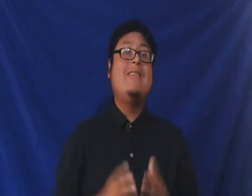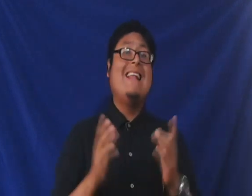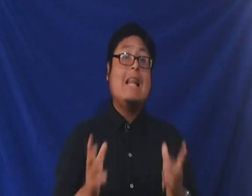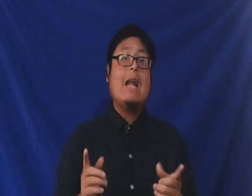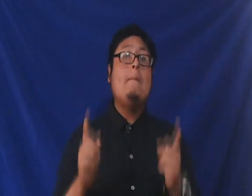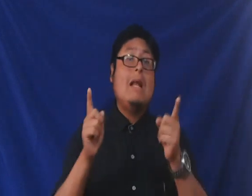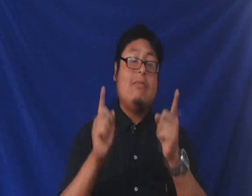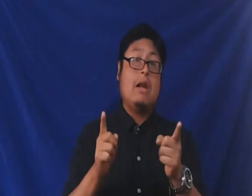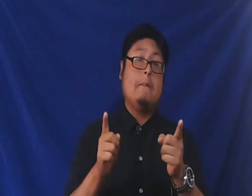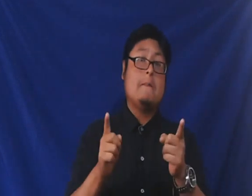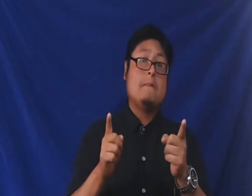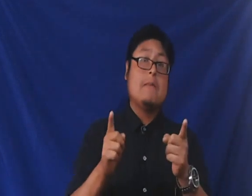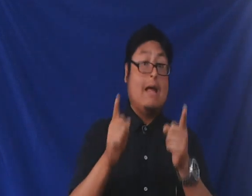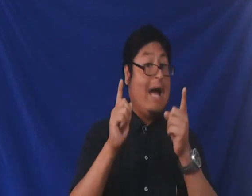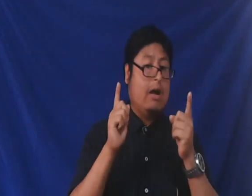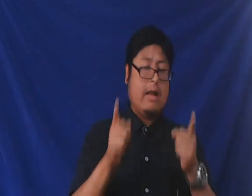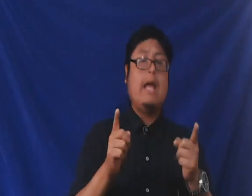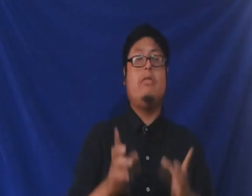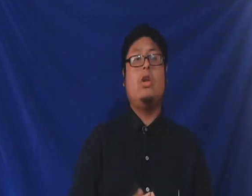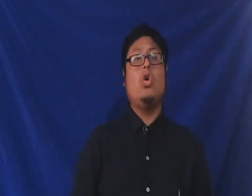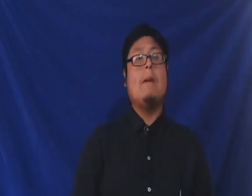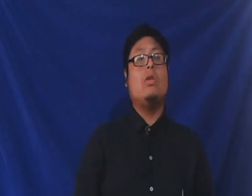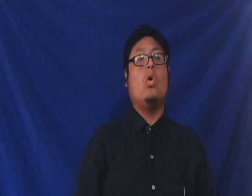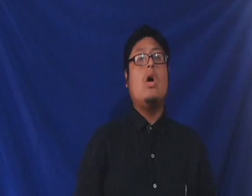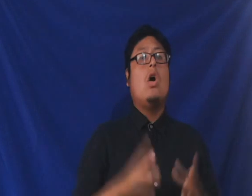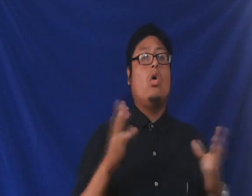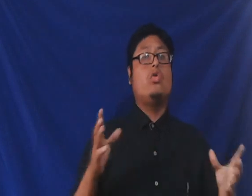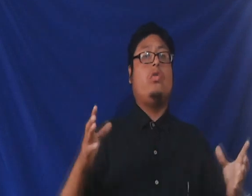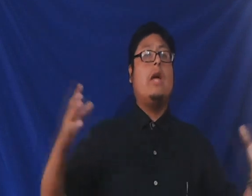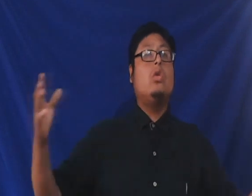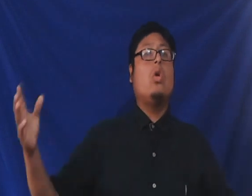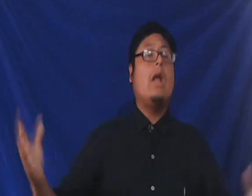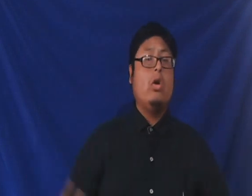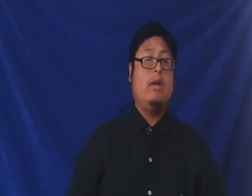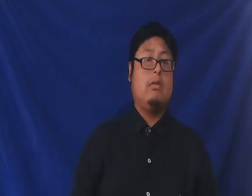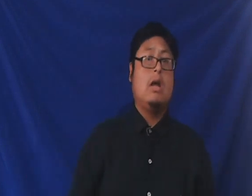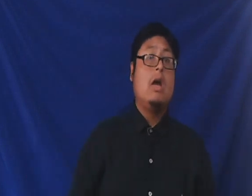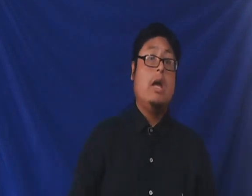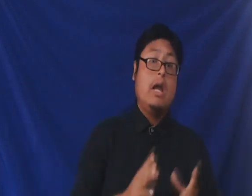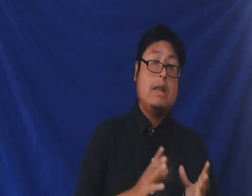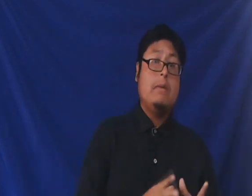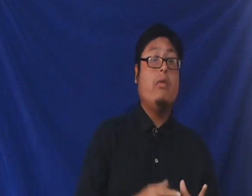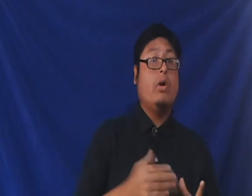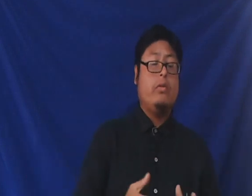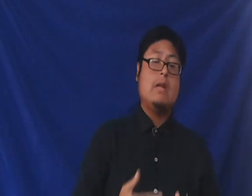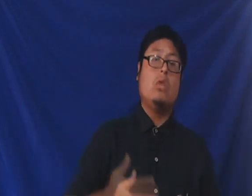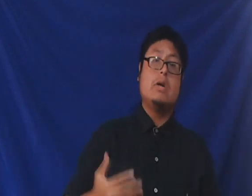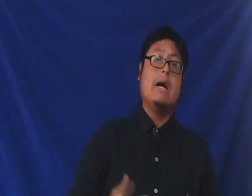Tilgar Pileser Rey Asirio que mató 800 leones y también fue considerado un gran